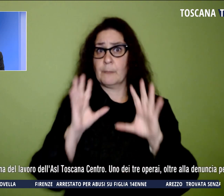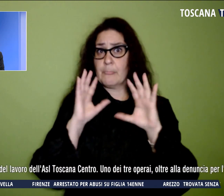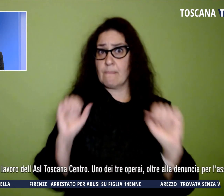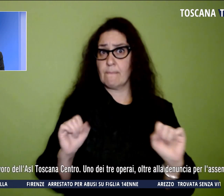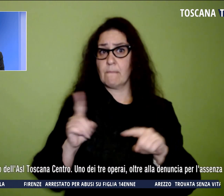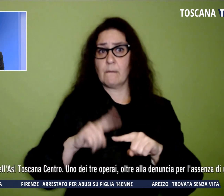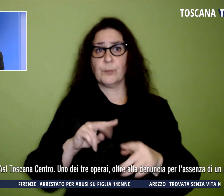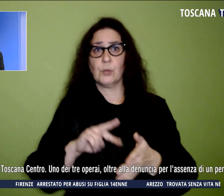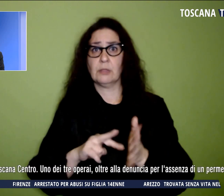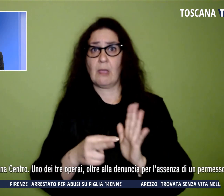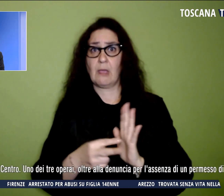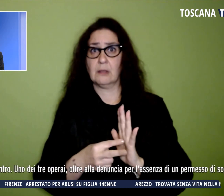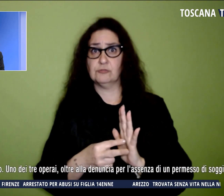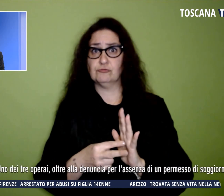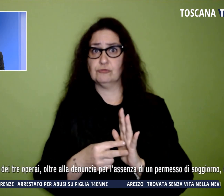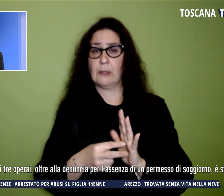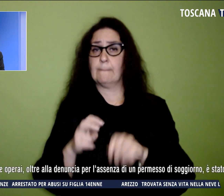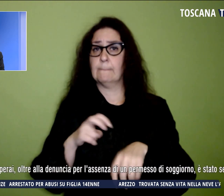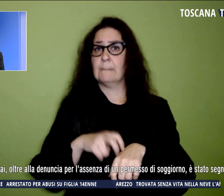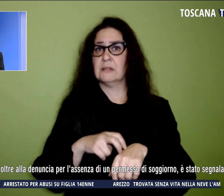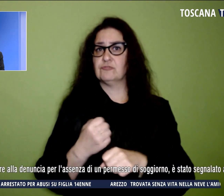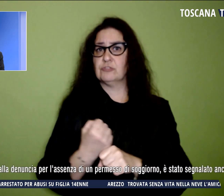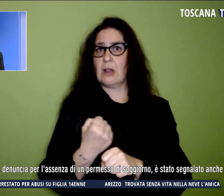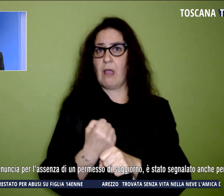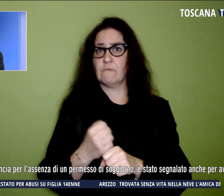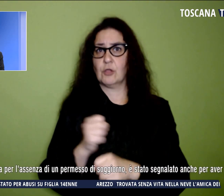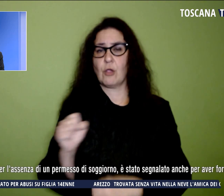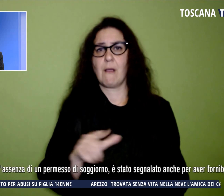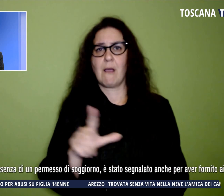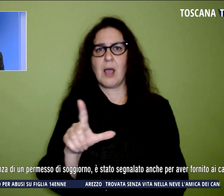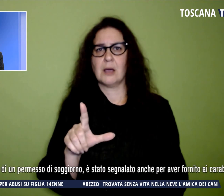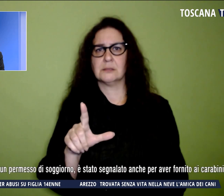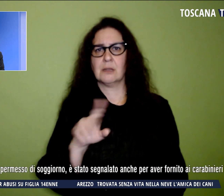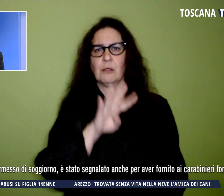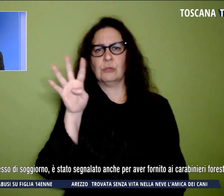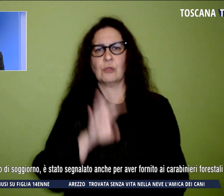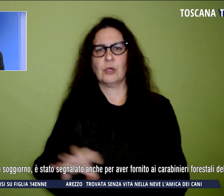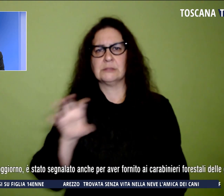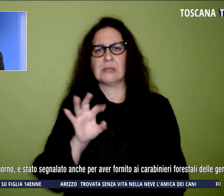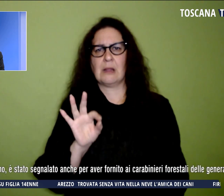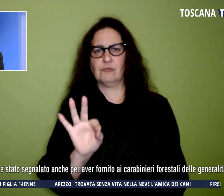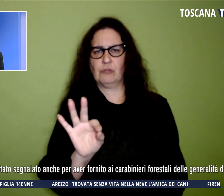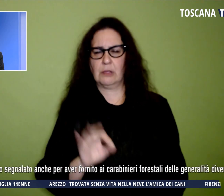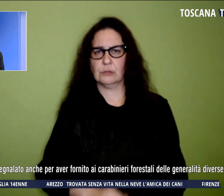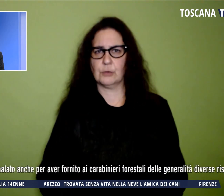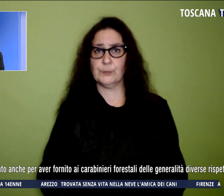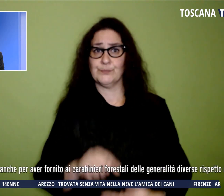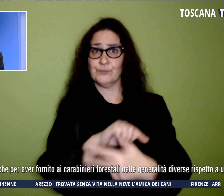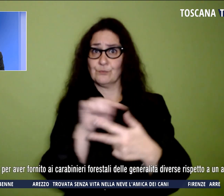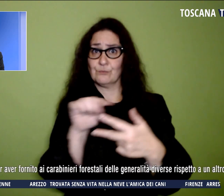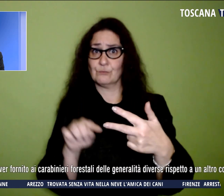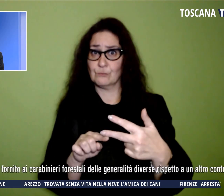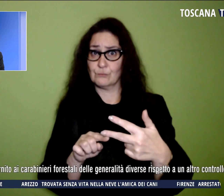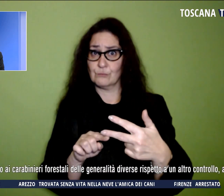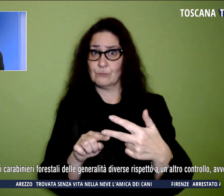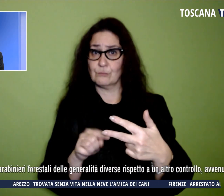medicina del lavoro dell'ASL Toscana Centro. Uno dei tre operai, oltre alla denuncia per l